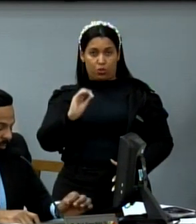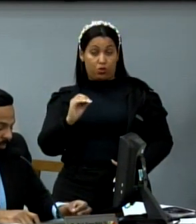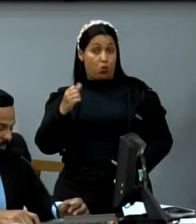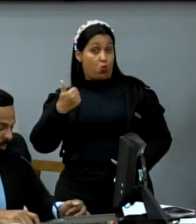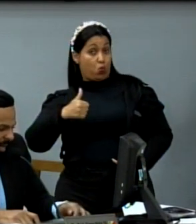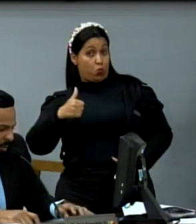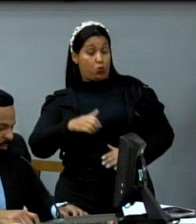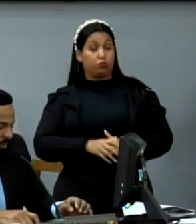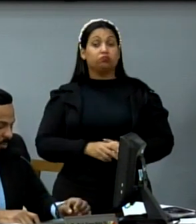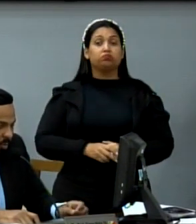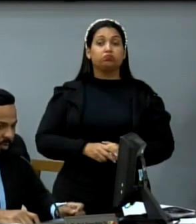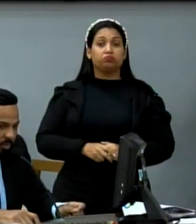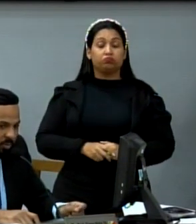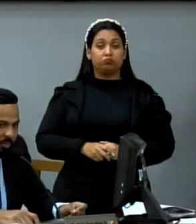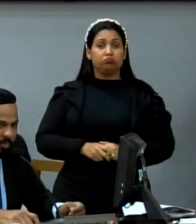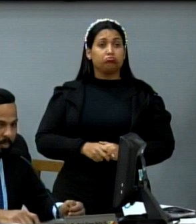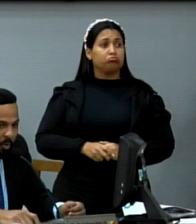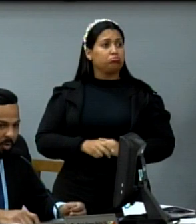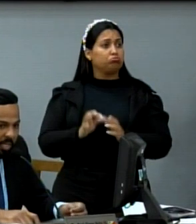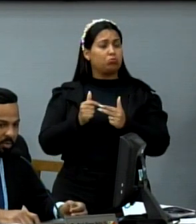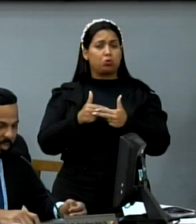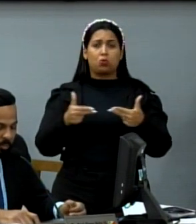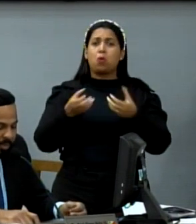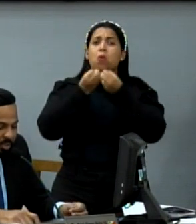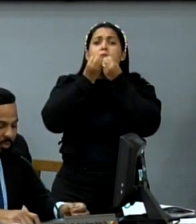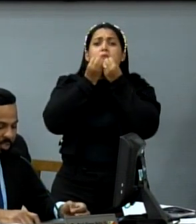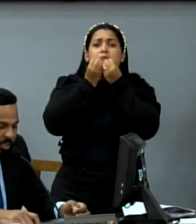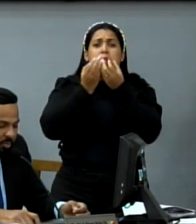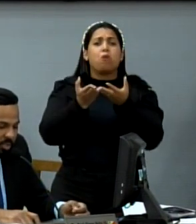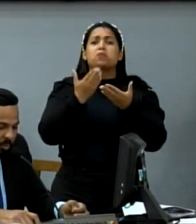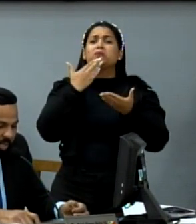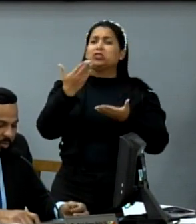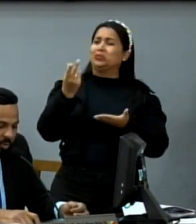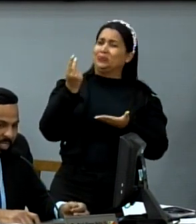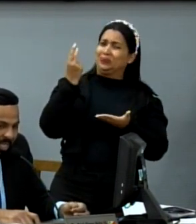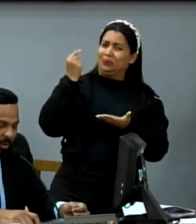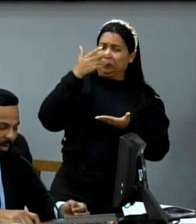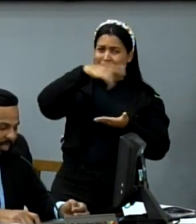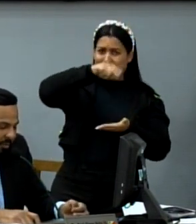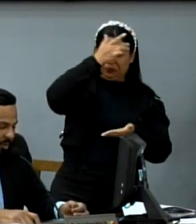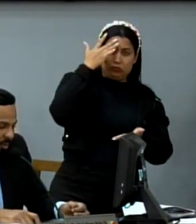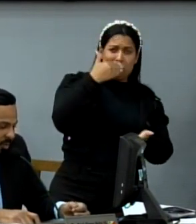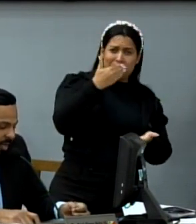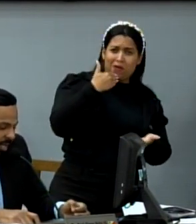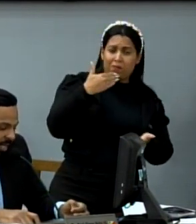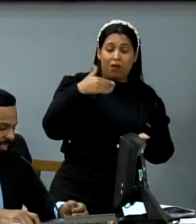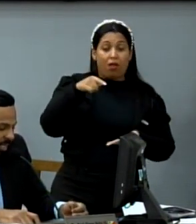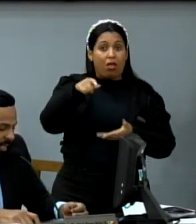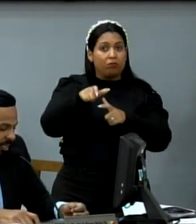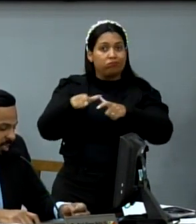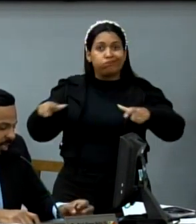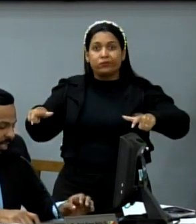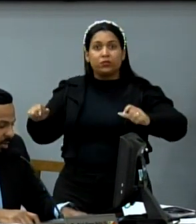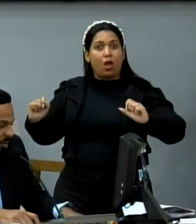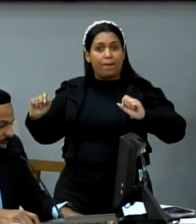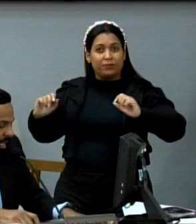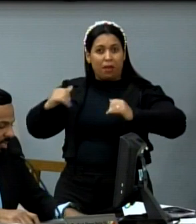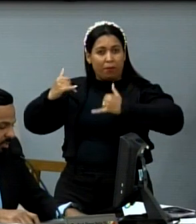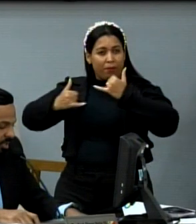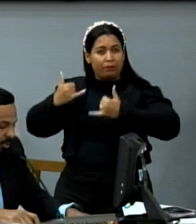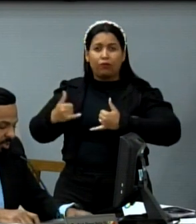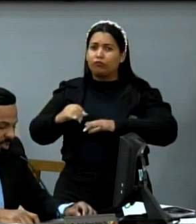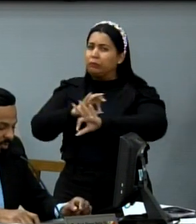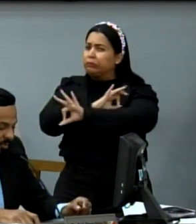Ficou algo muito bom ali, era um pedido antigo dos moradores, e a quadra ficou excelente ali, aquele